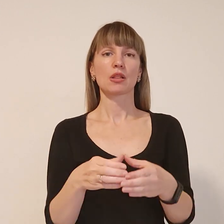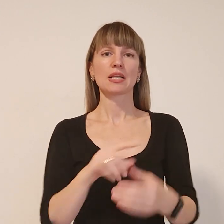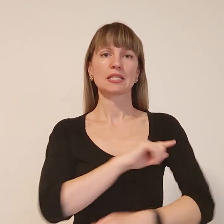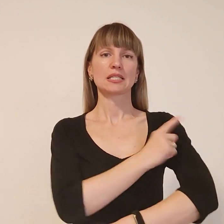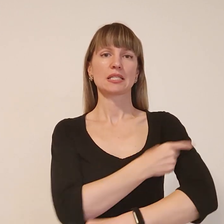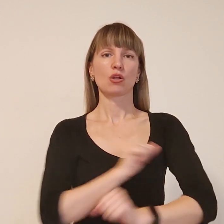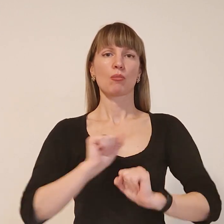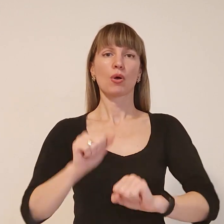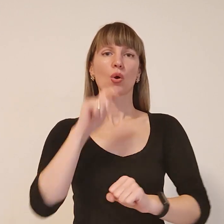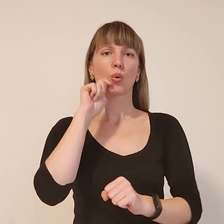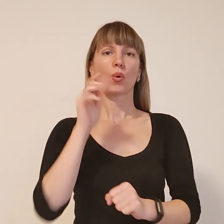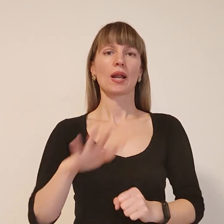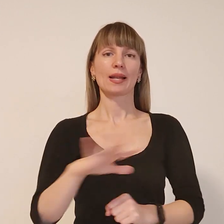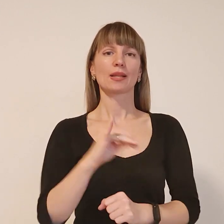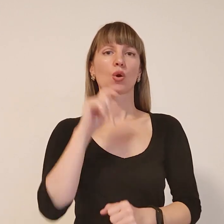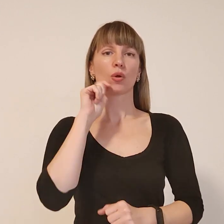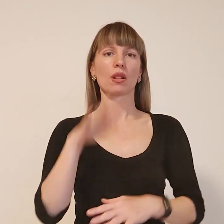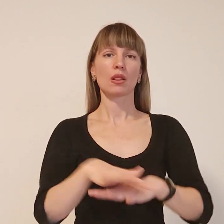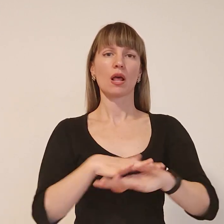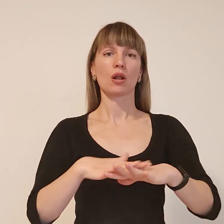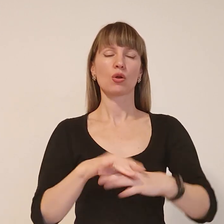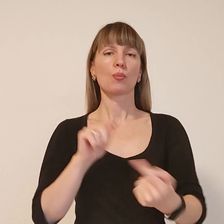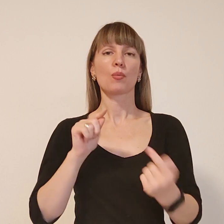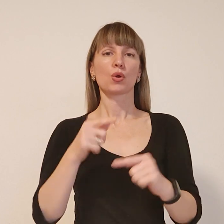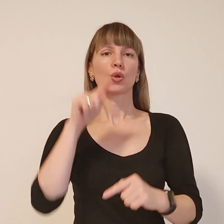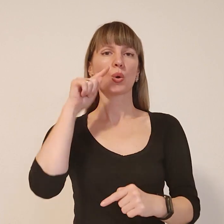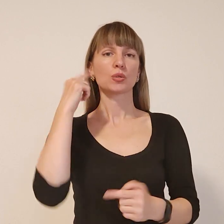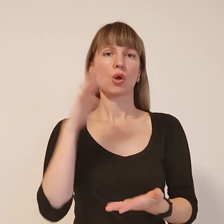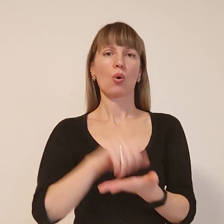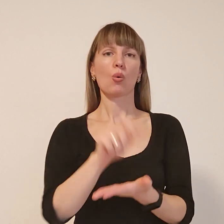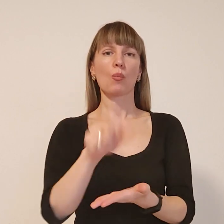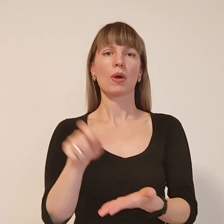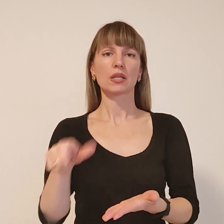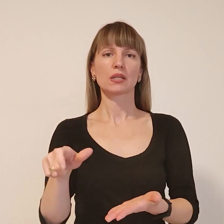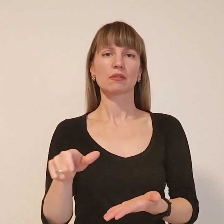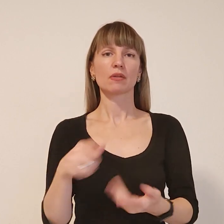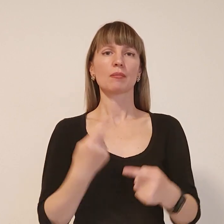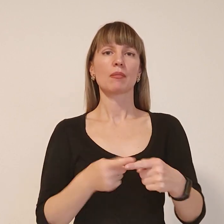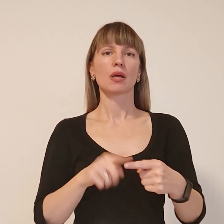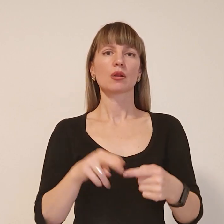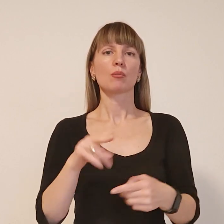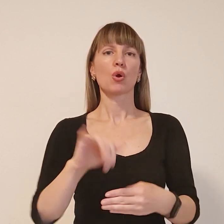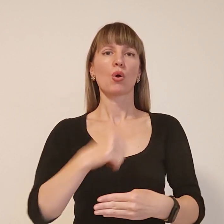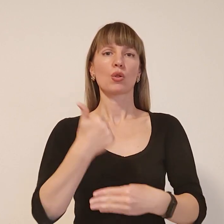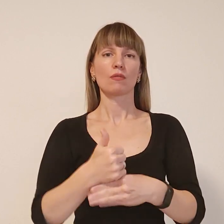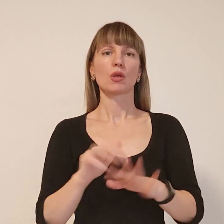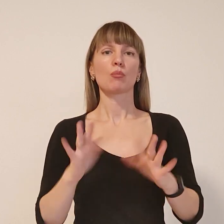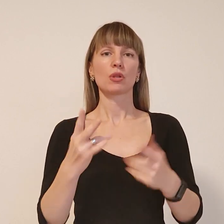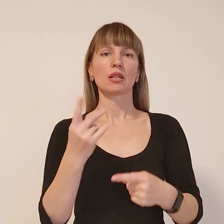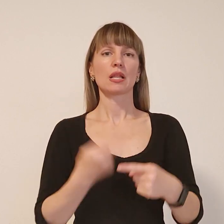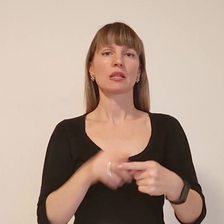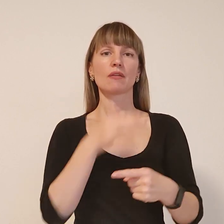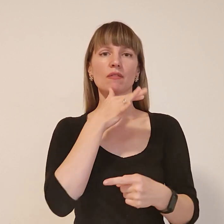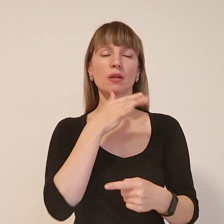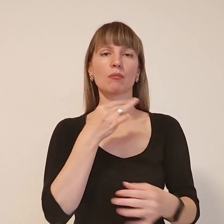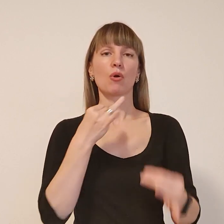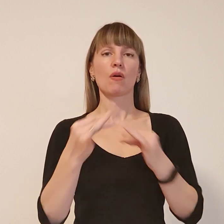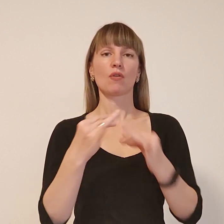оборони України та українського народу проти російських окупантів. Отож, про головні події на цю годину поговоримо просто